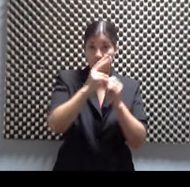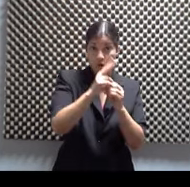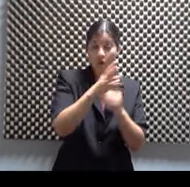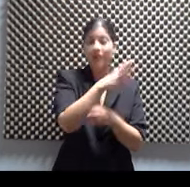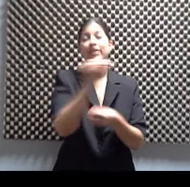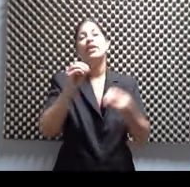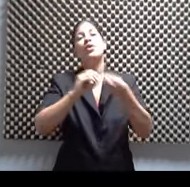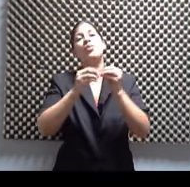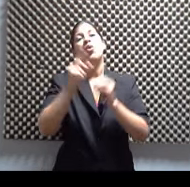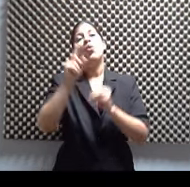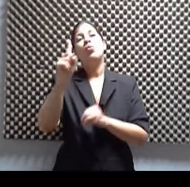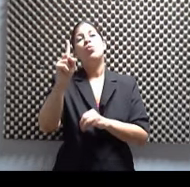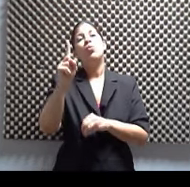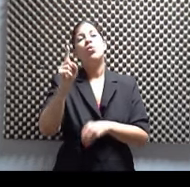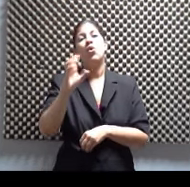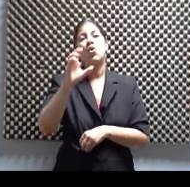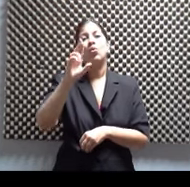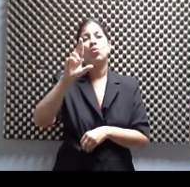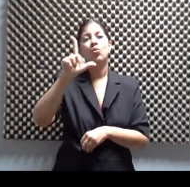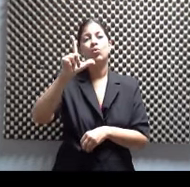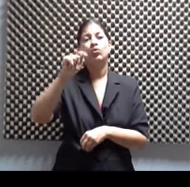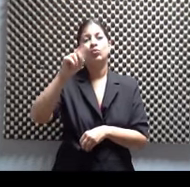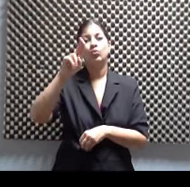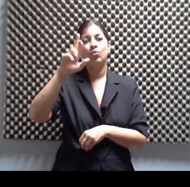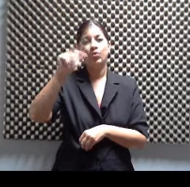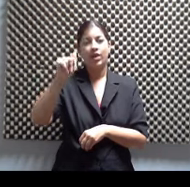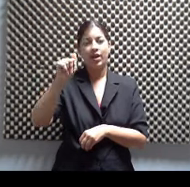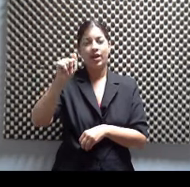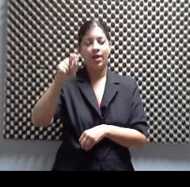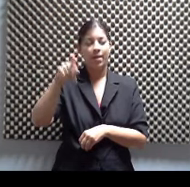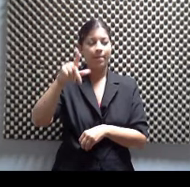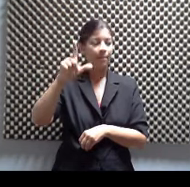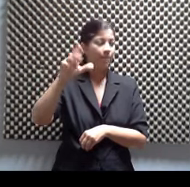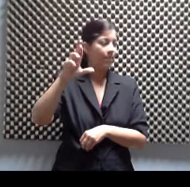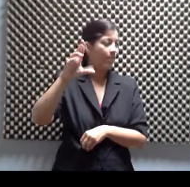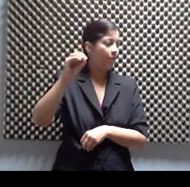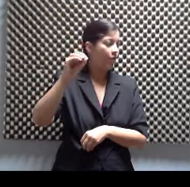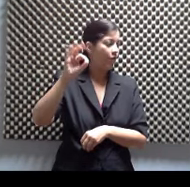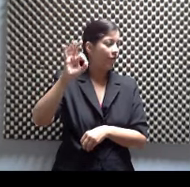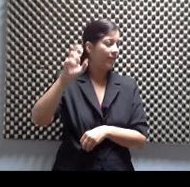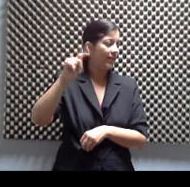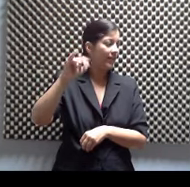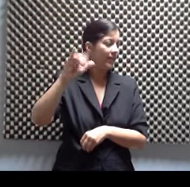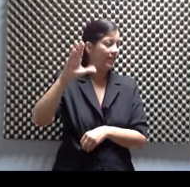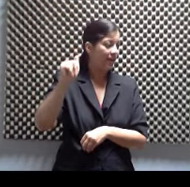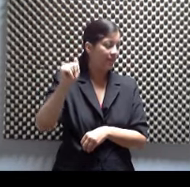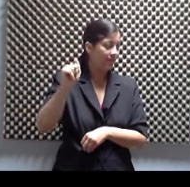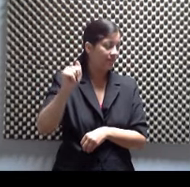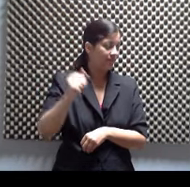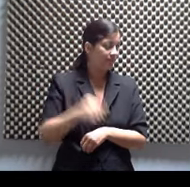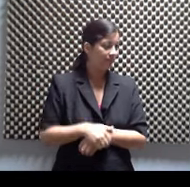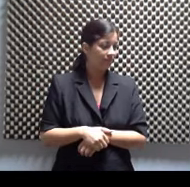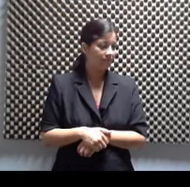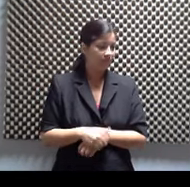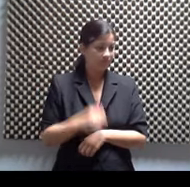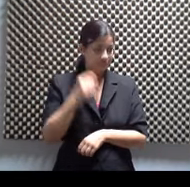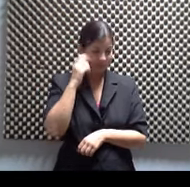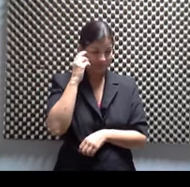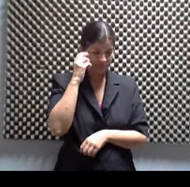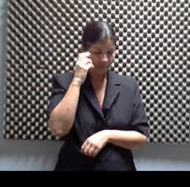aniversario en el Luna Park. De estos dos los resumimos en uno. Billy, exquisito en términos de la música, instrumental, la